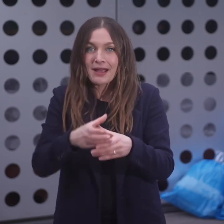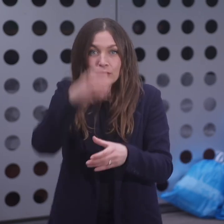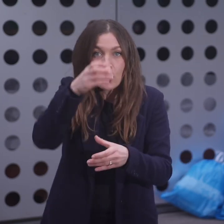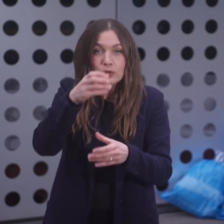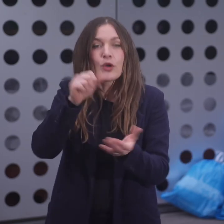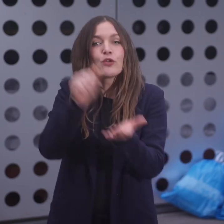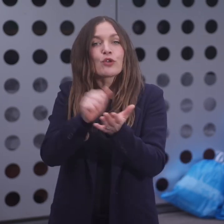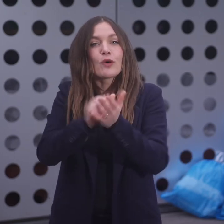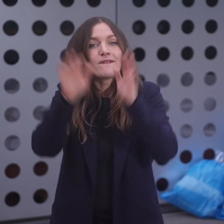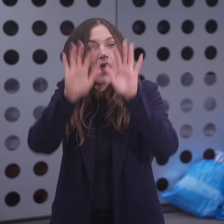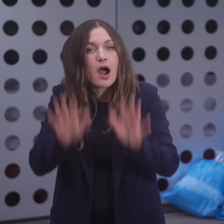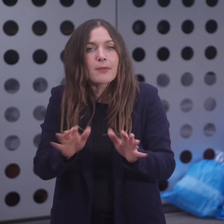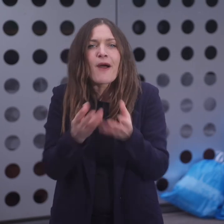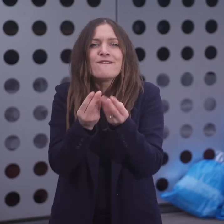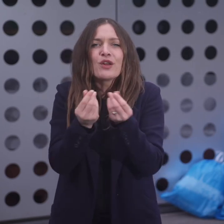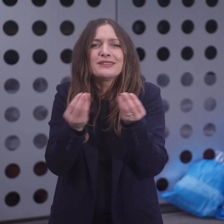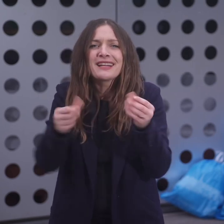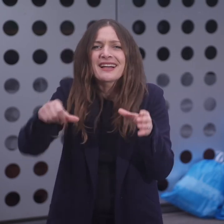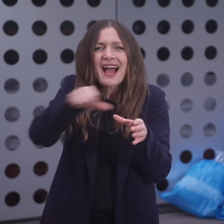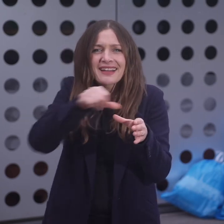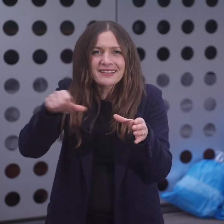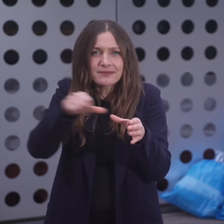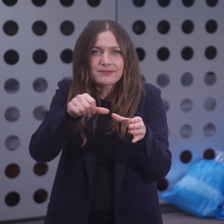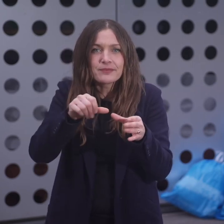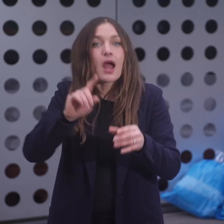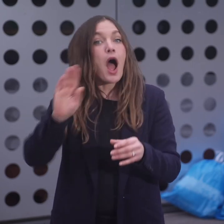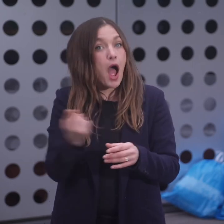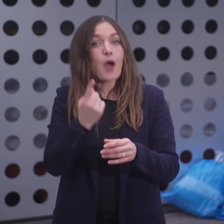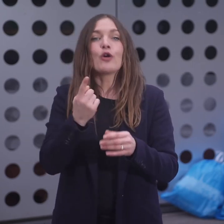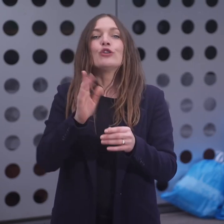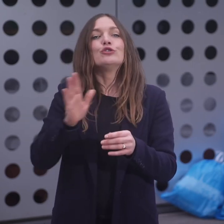Chemikalien, Batterien, Spraydosen, Sonderabfälle, Toner und Flüssigkeiten.